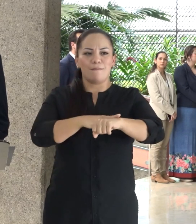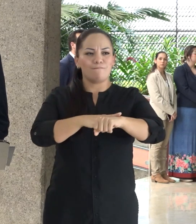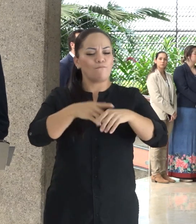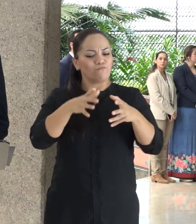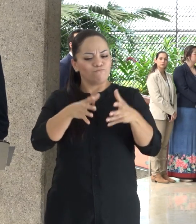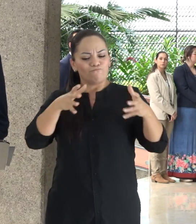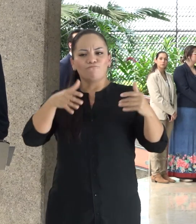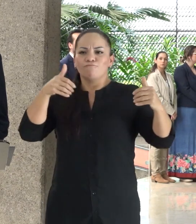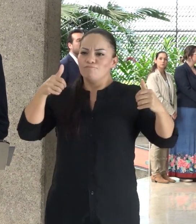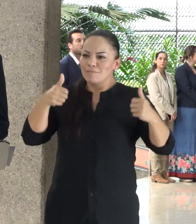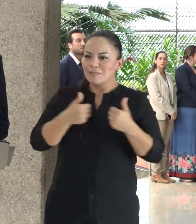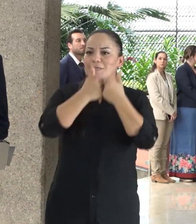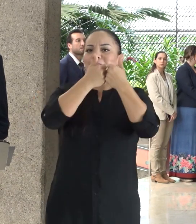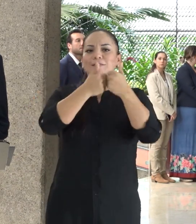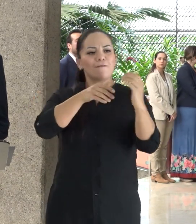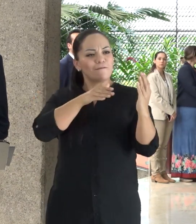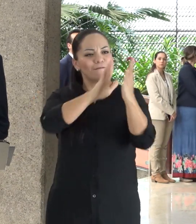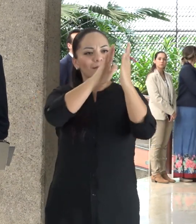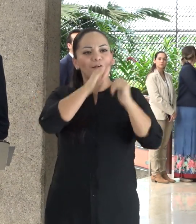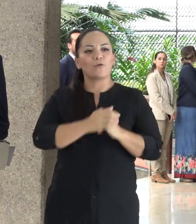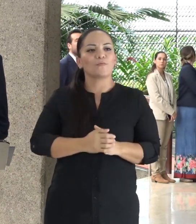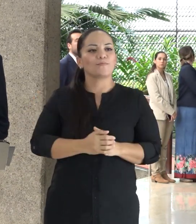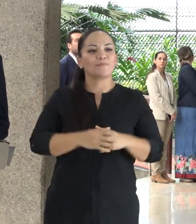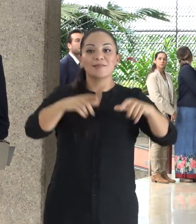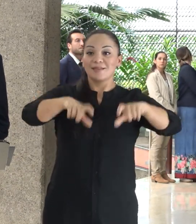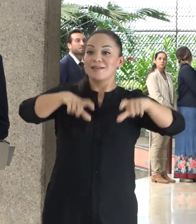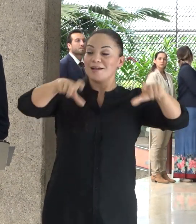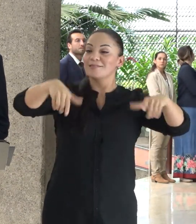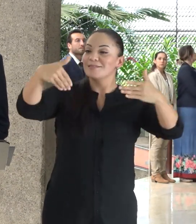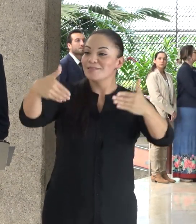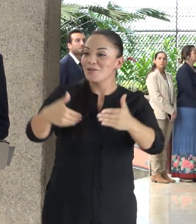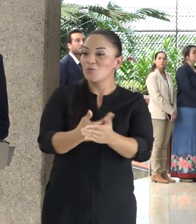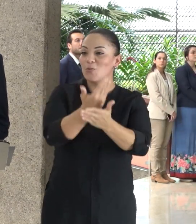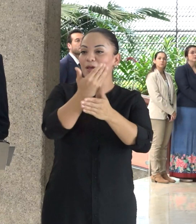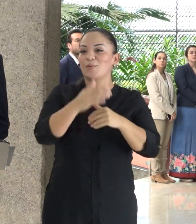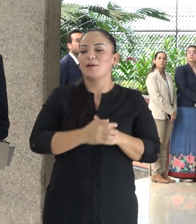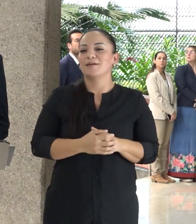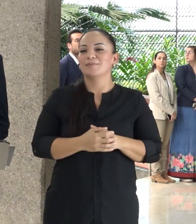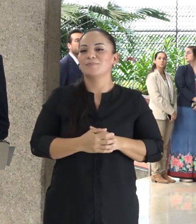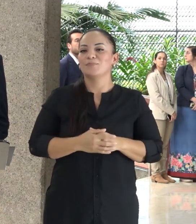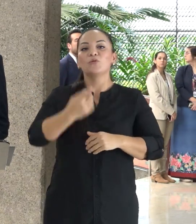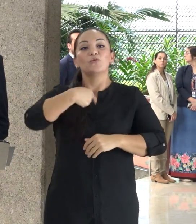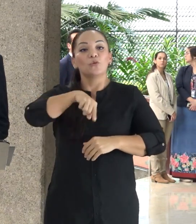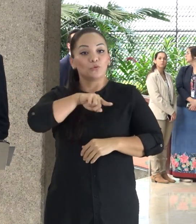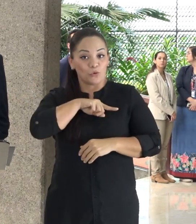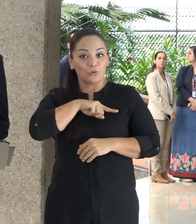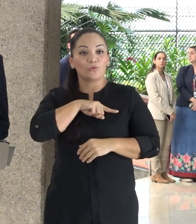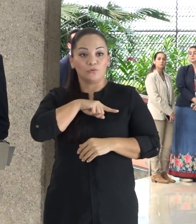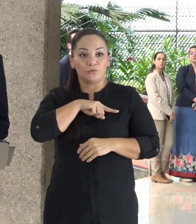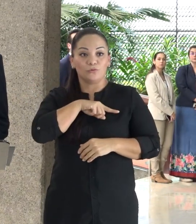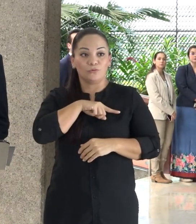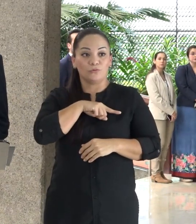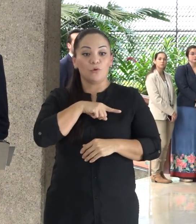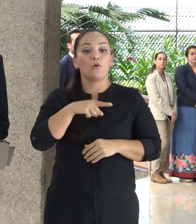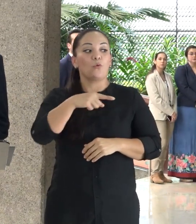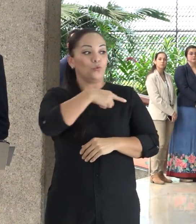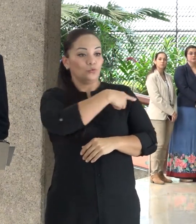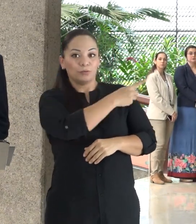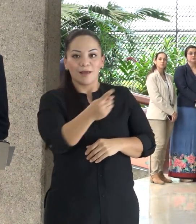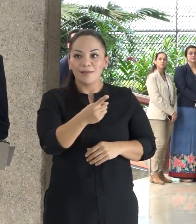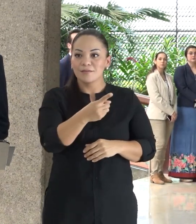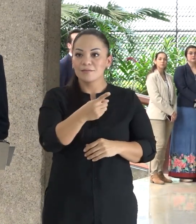desafíos. Nos recibe una cancha nueva. Tenemos y tienen ustedes al